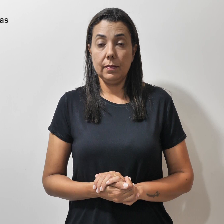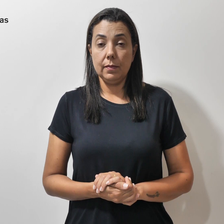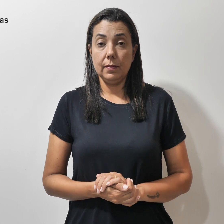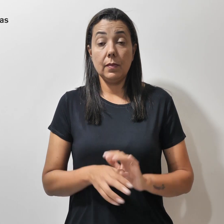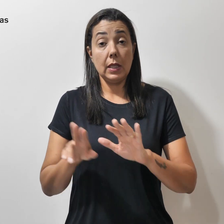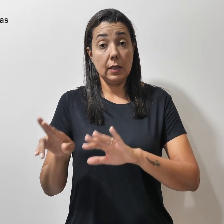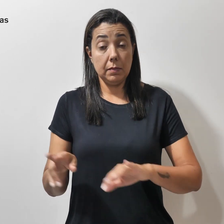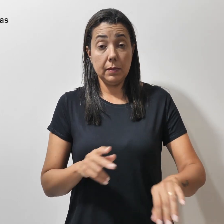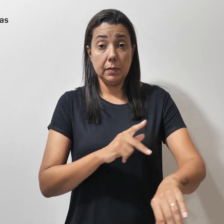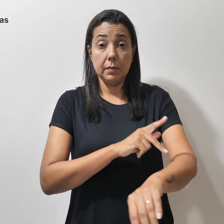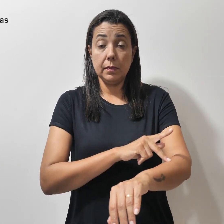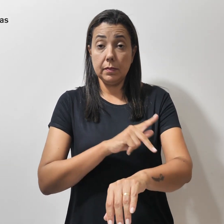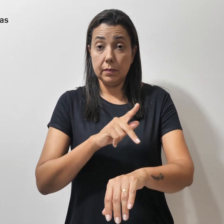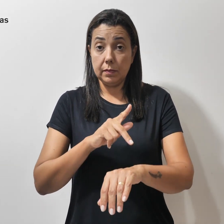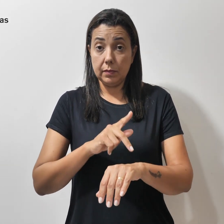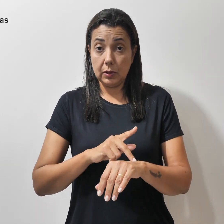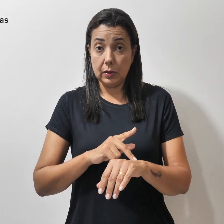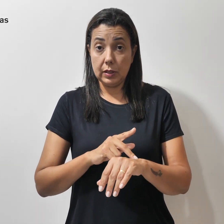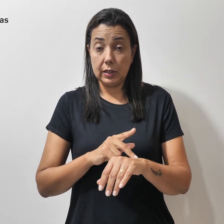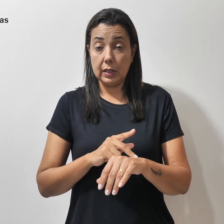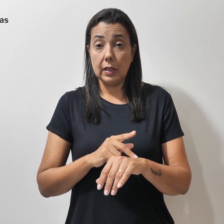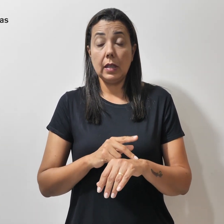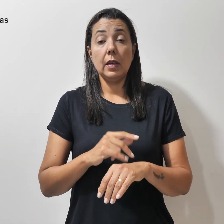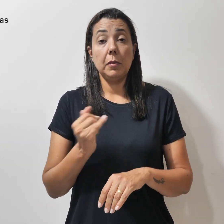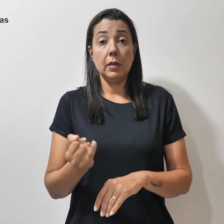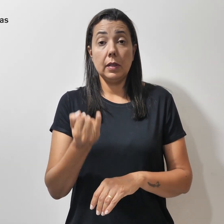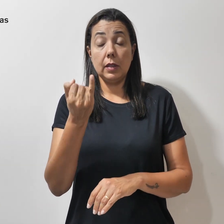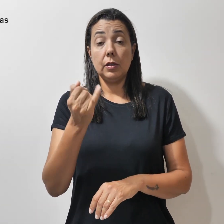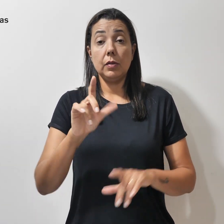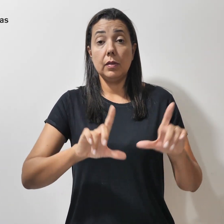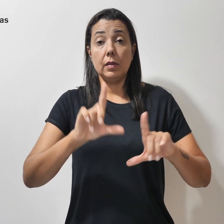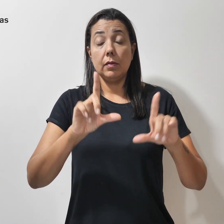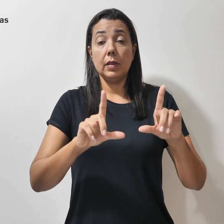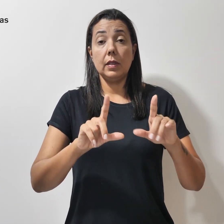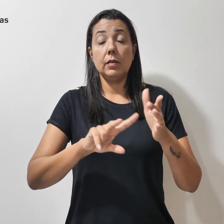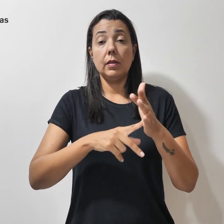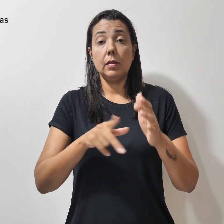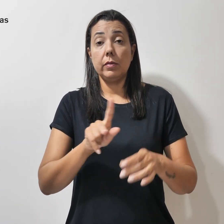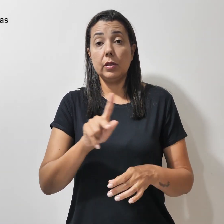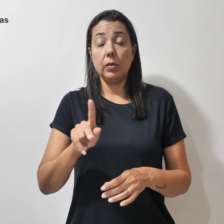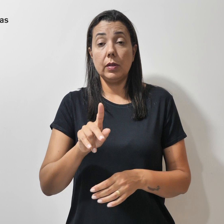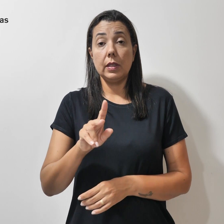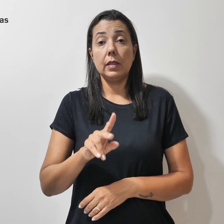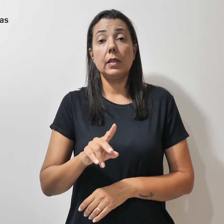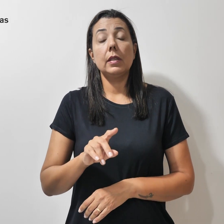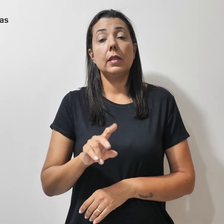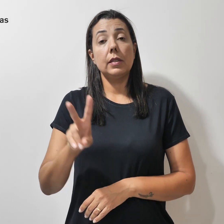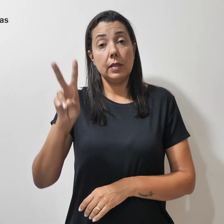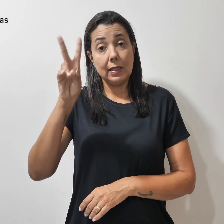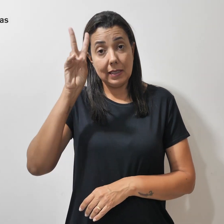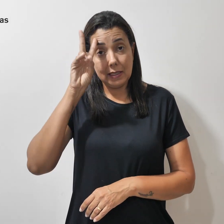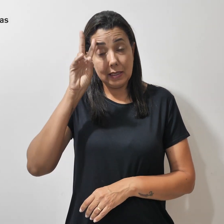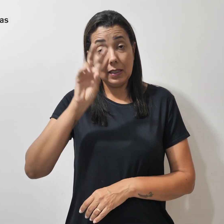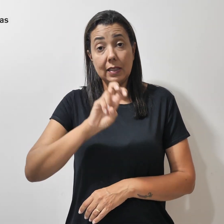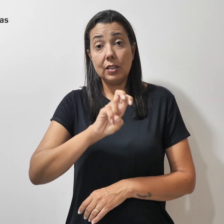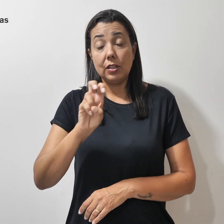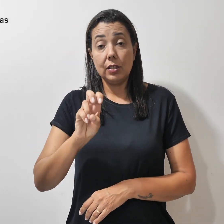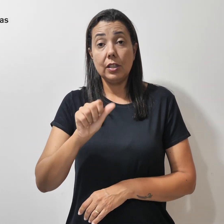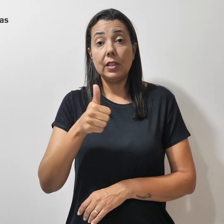Semana Pedagógica é destaque do TV Simpro Especial desta quinta 15. A categoria tem